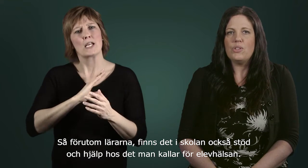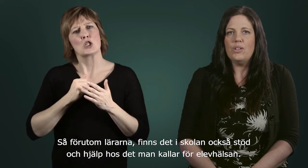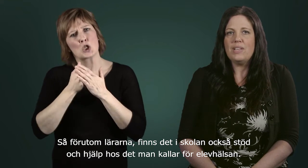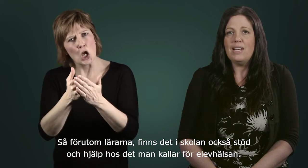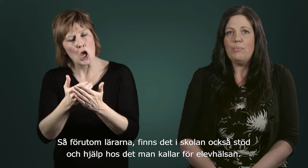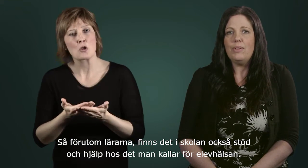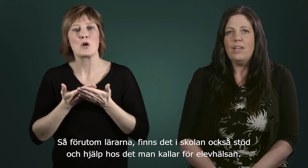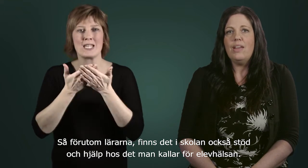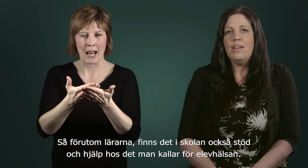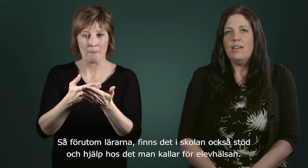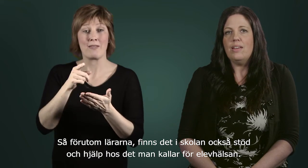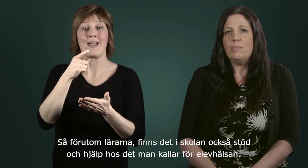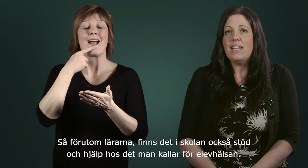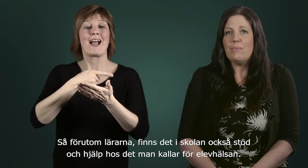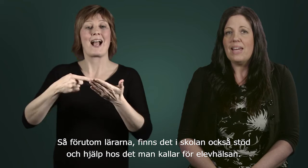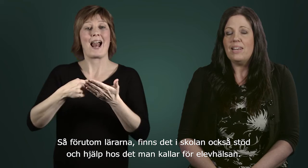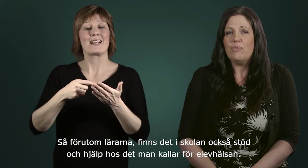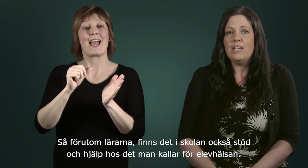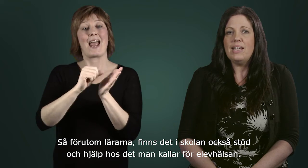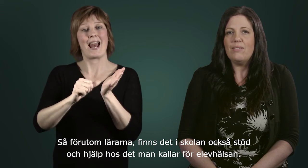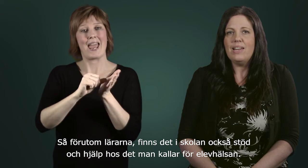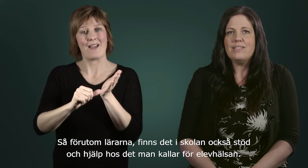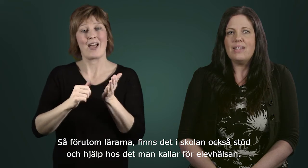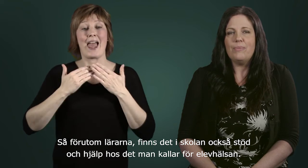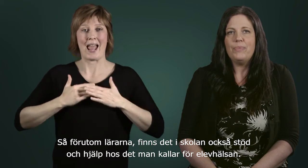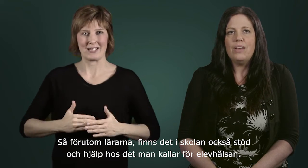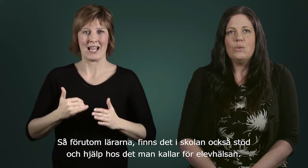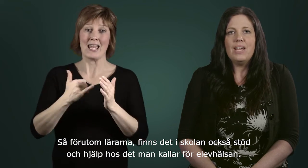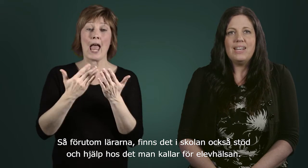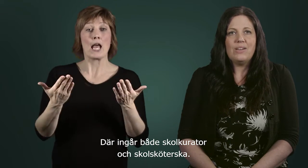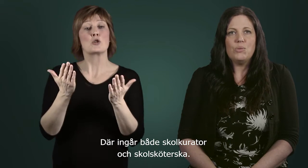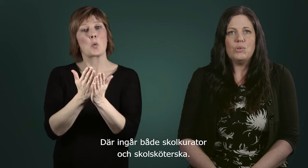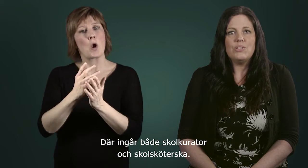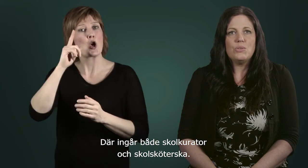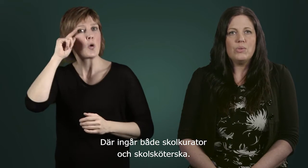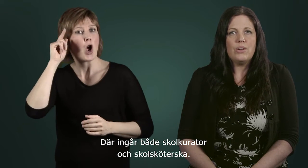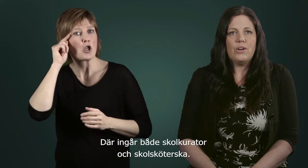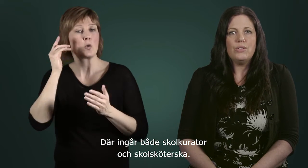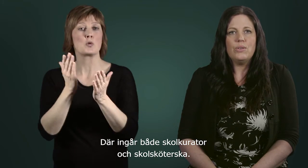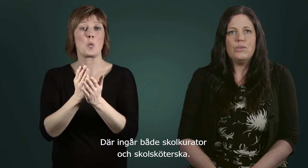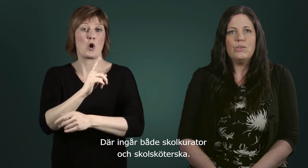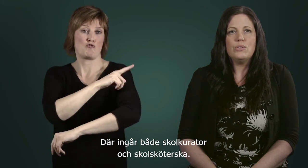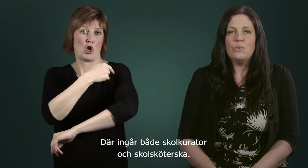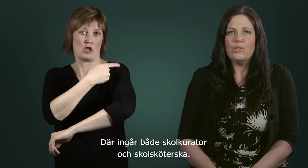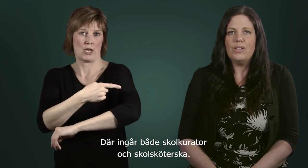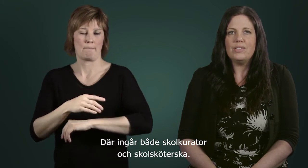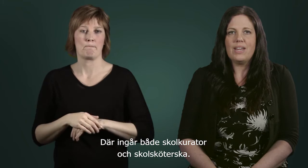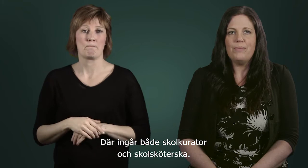stöd och hjälp. Men det är man kallar för elevhälsa. Och där ingår både skolkurator och skolsköterska.